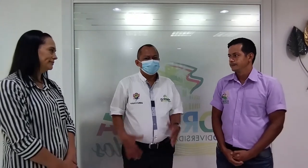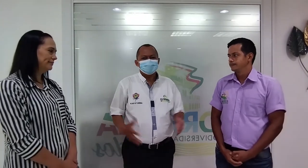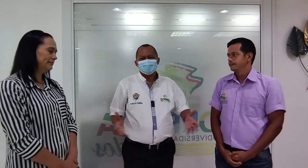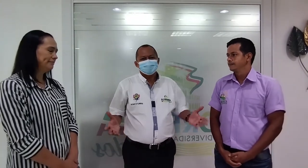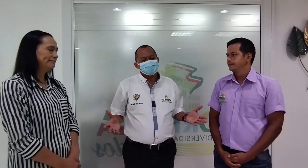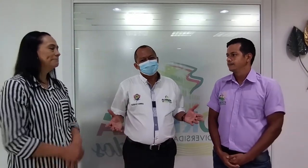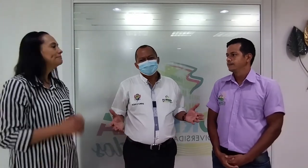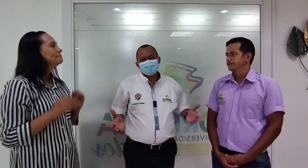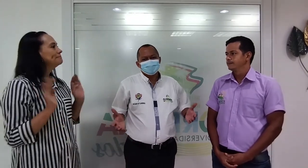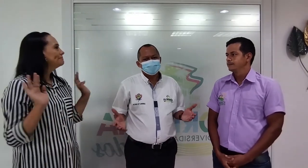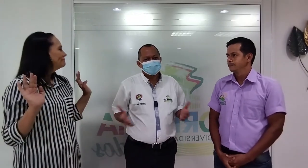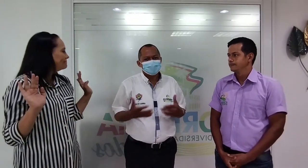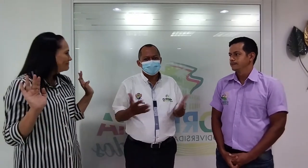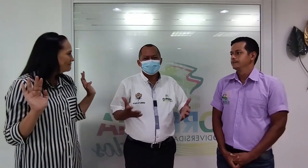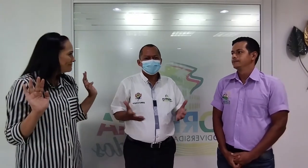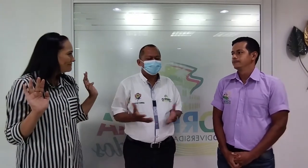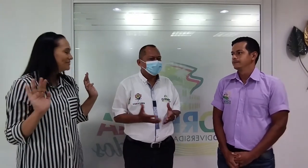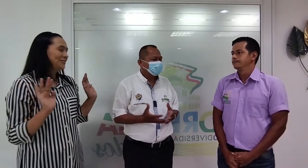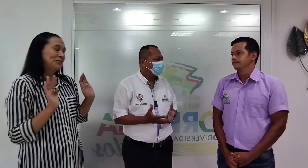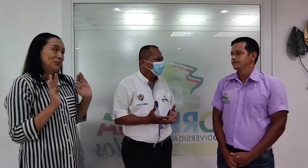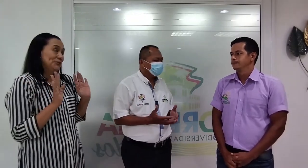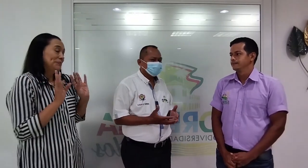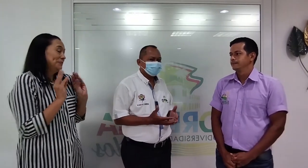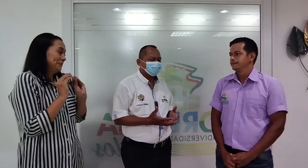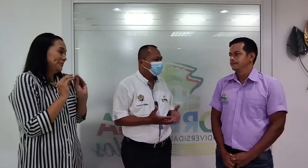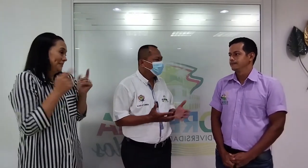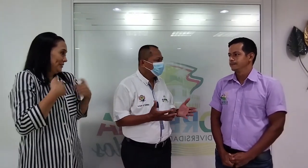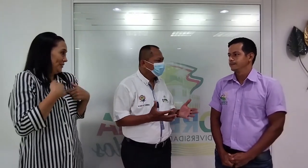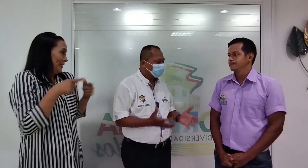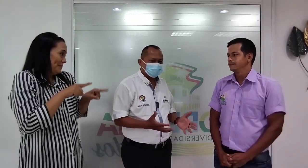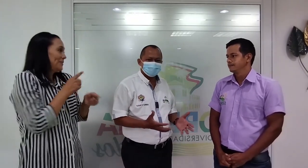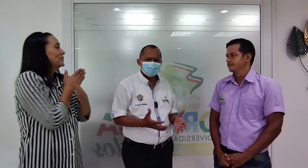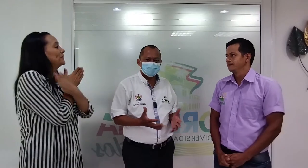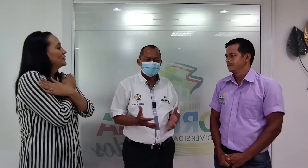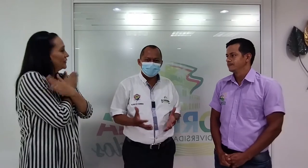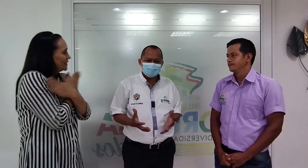Bueno, yo también tengo hoy que felicitarlos una vez más.